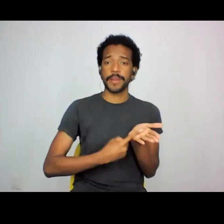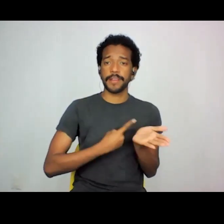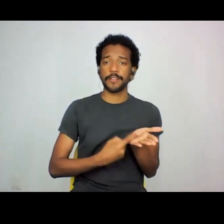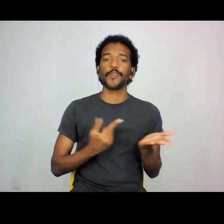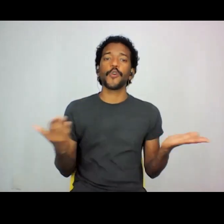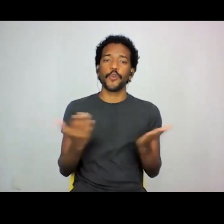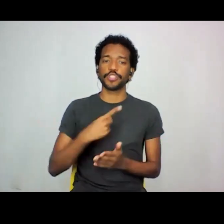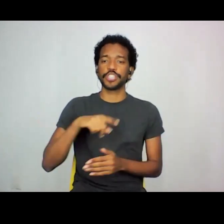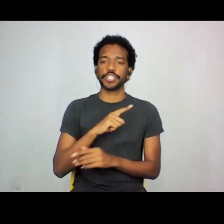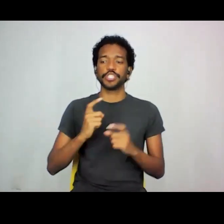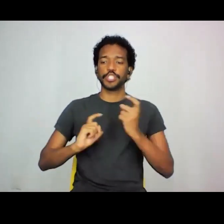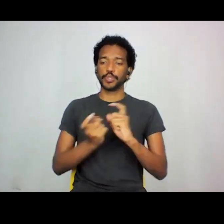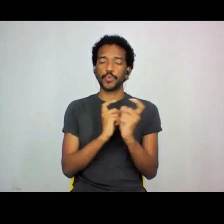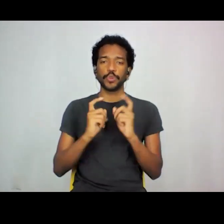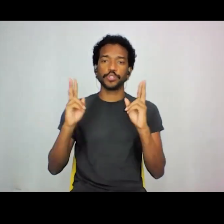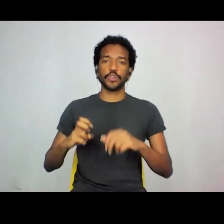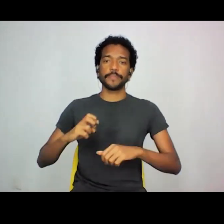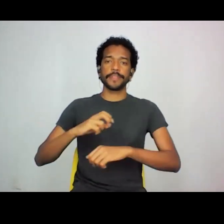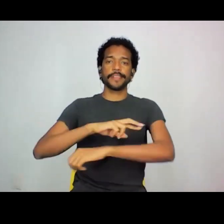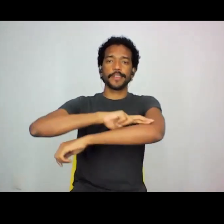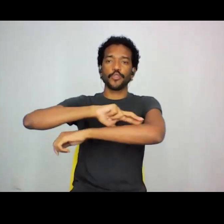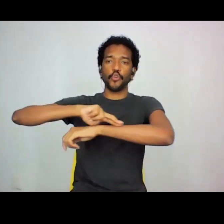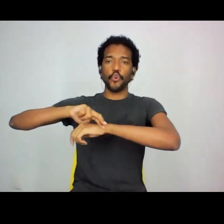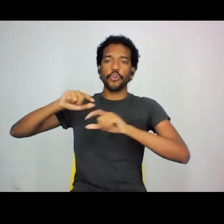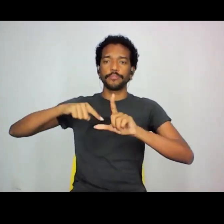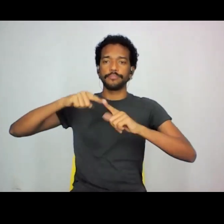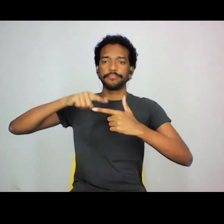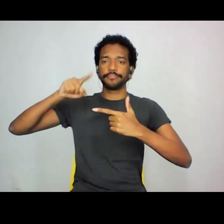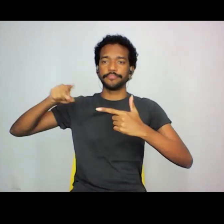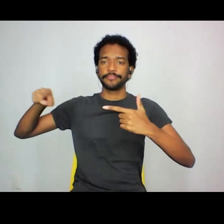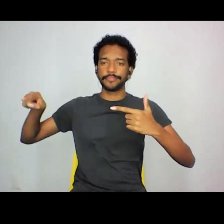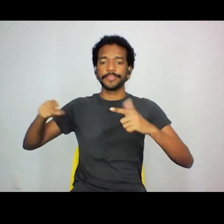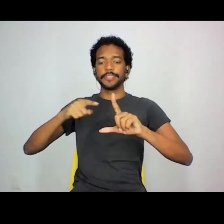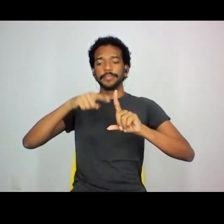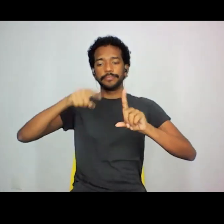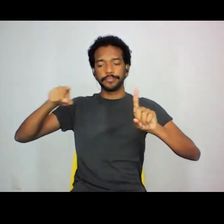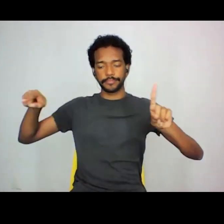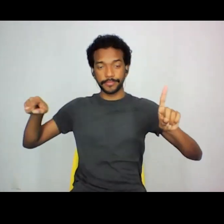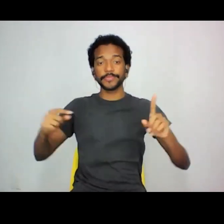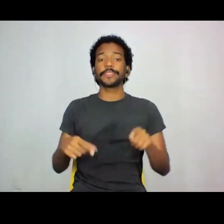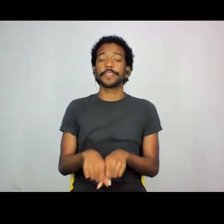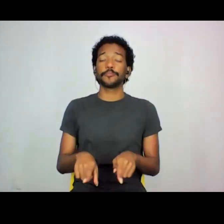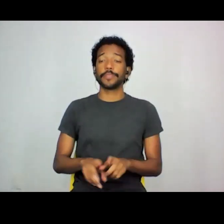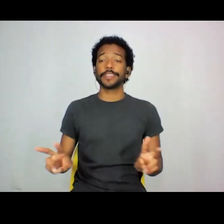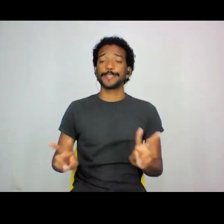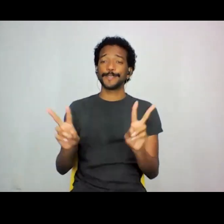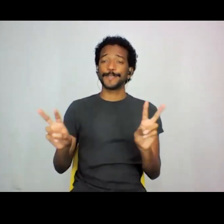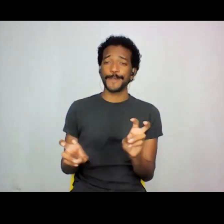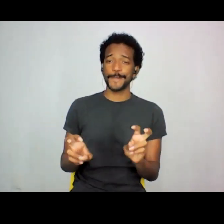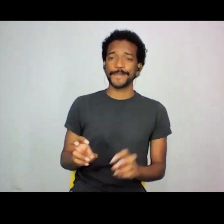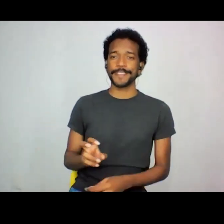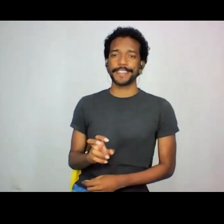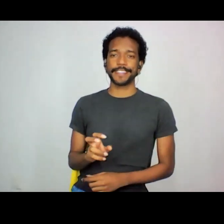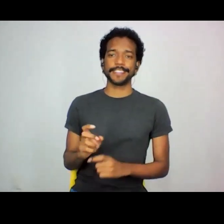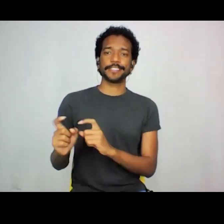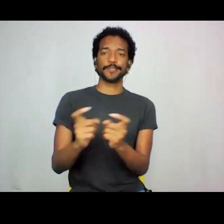colorismo, mas que essa discussão sobre etnicidade também é importante, né? Como o Bruno trouxe essa